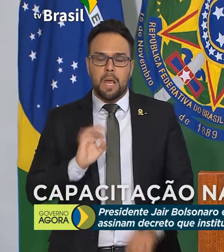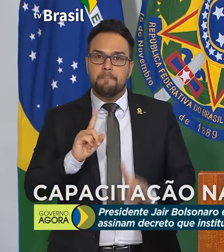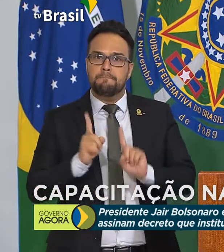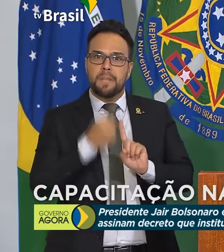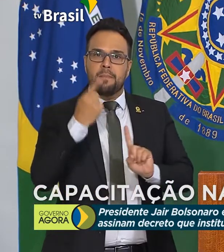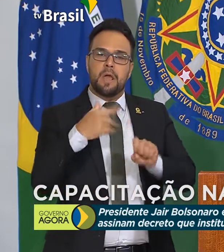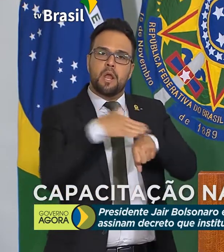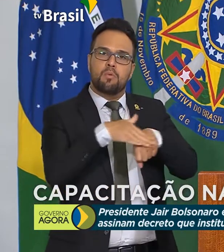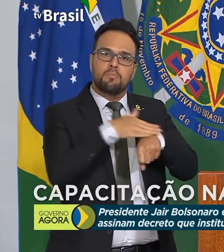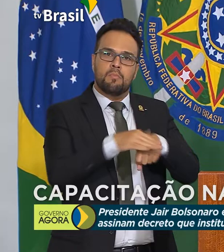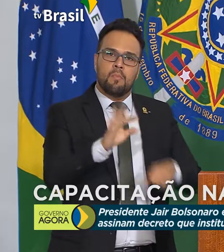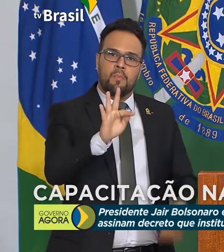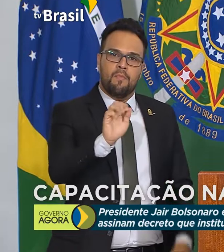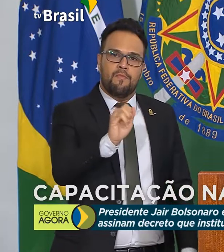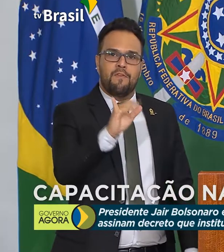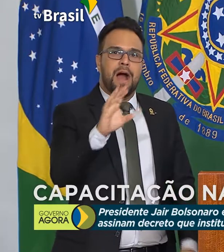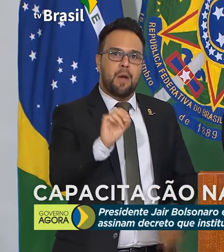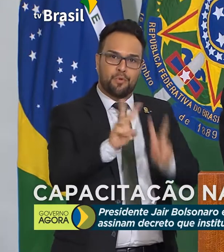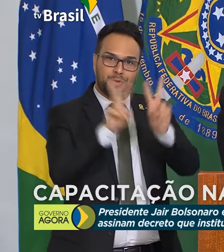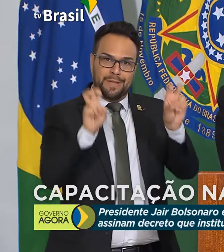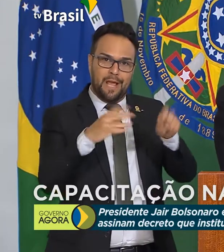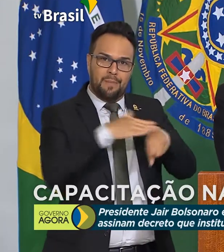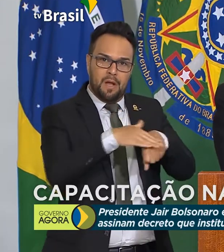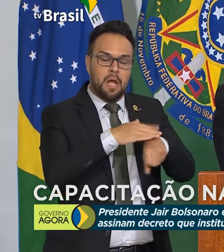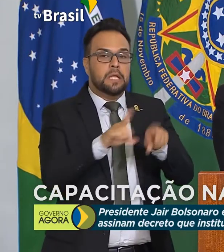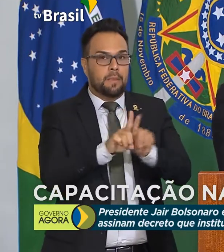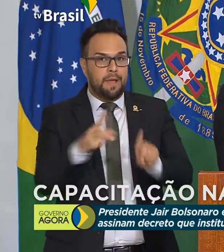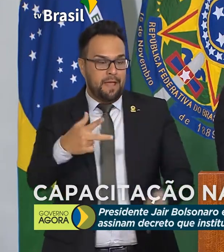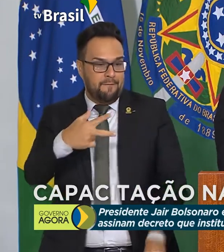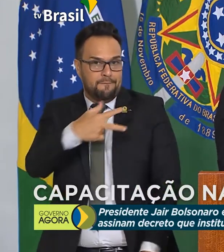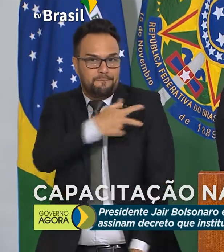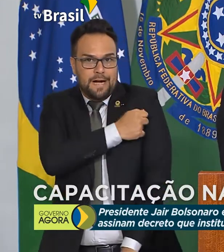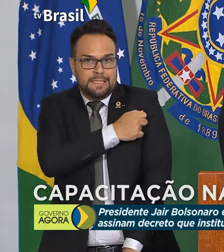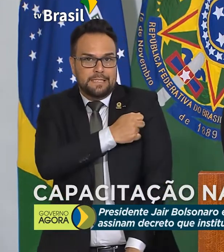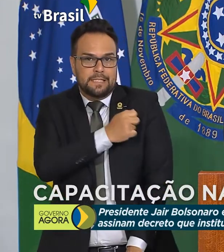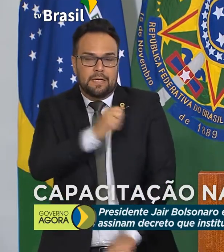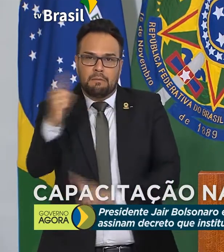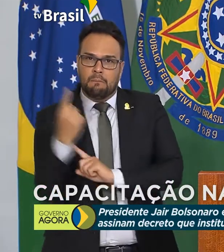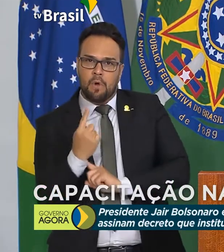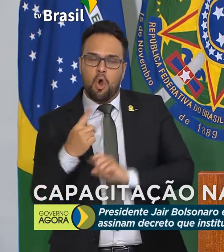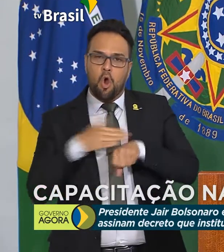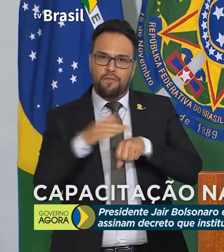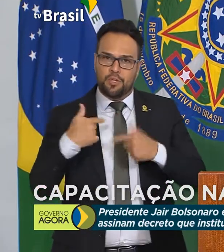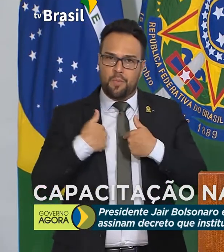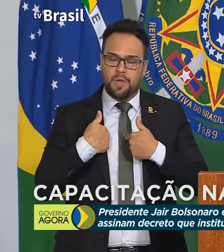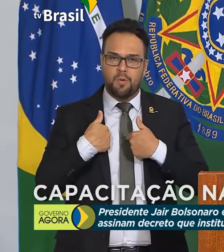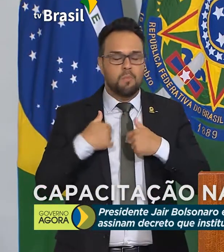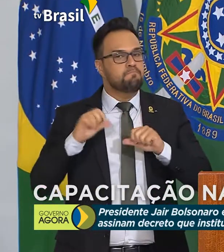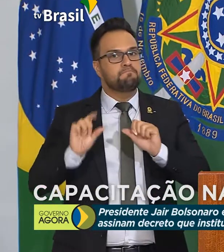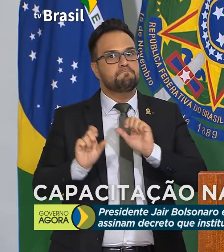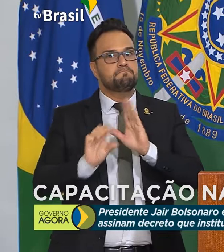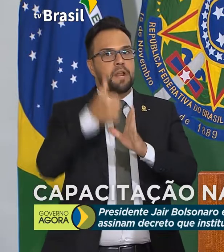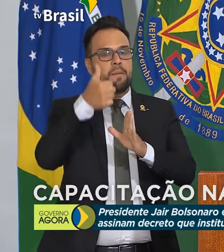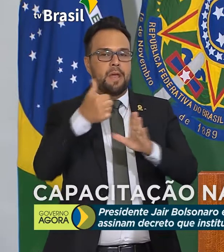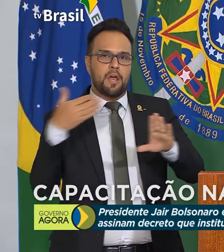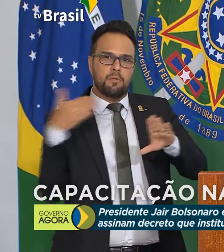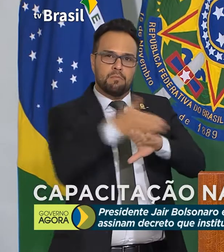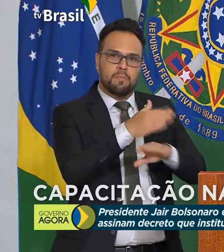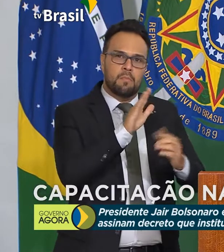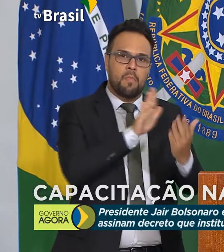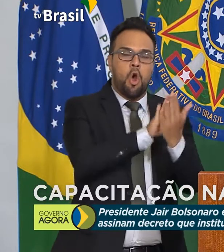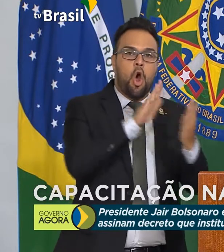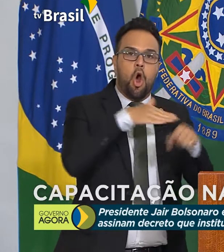Fábio Faria. Vacina, ninguém fala comigo sem antes conversar com o Eduardo Pazuello.